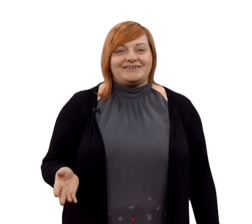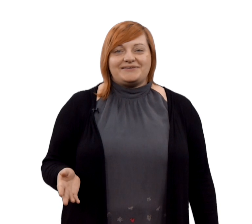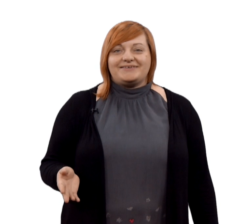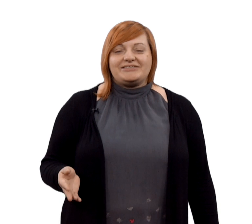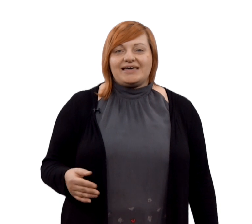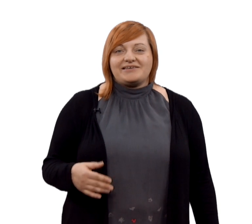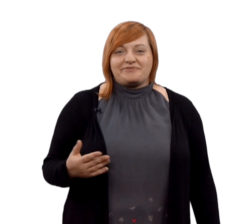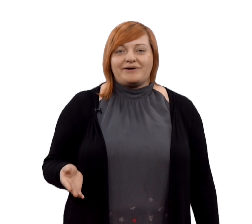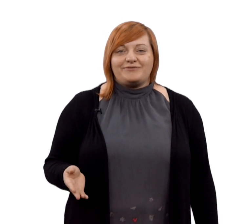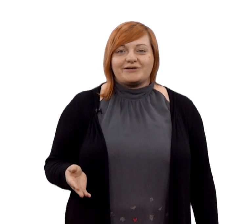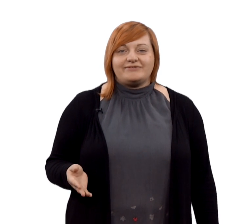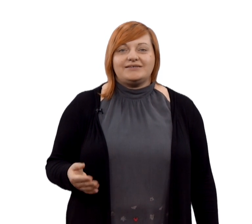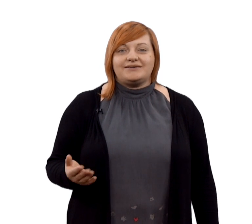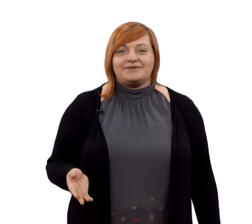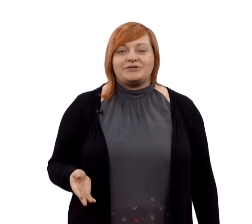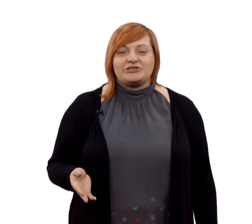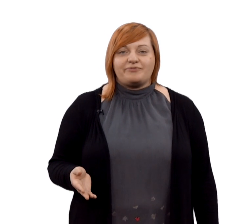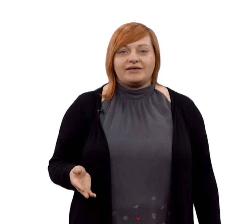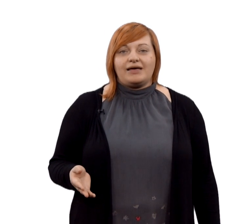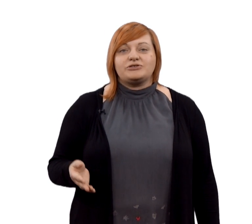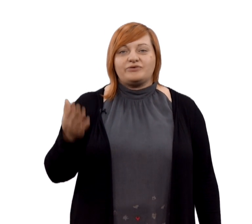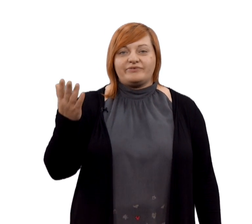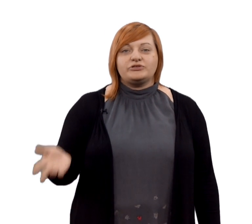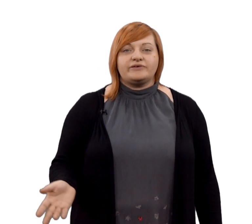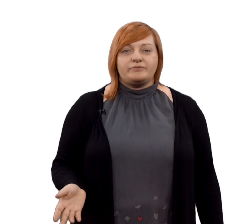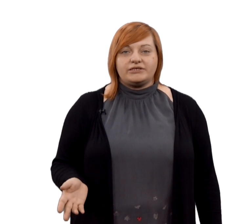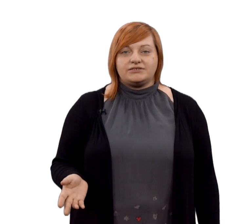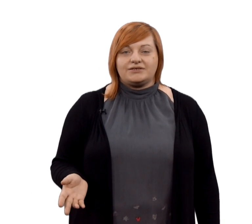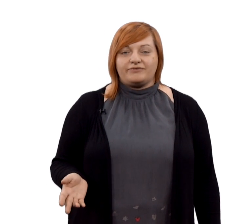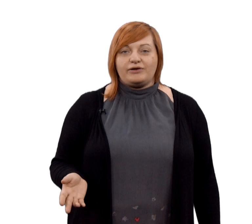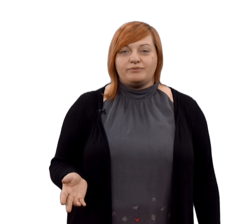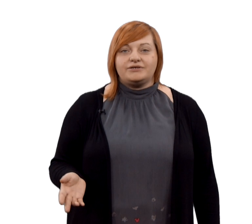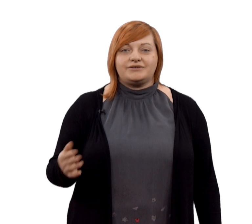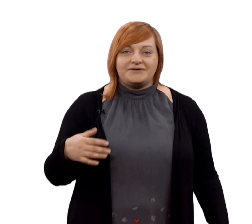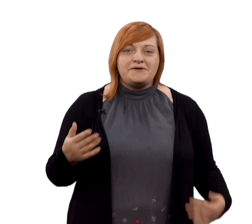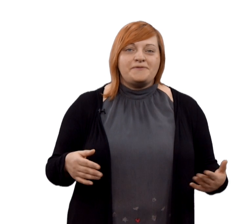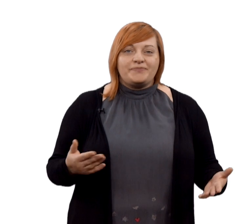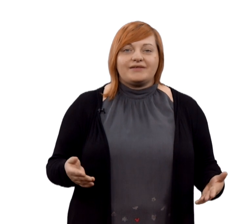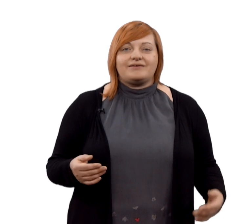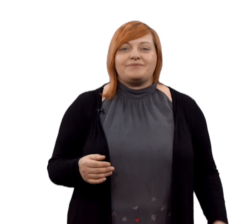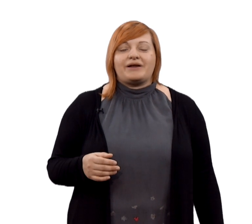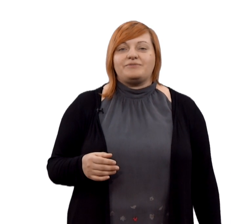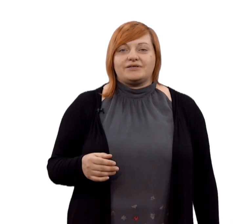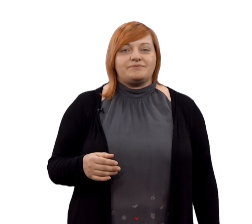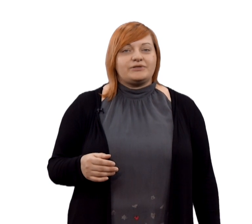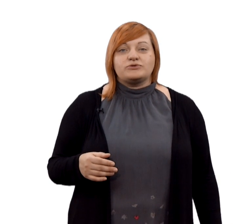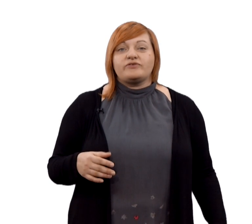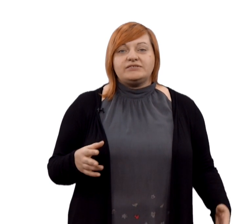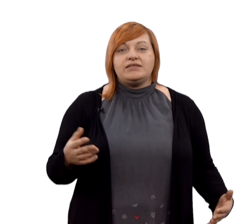дизайнеров, поговорка всех менеджеров по рекламе, что вы можете выбрать два любых параметра, потому что все три